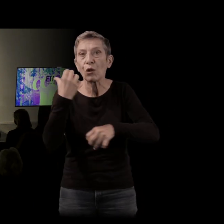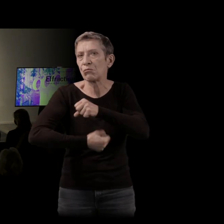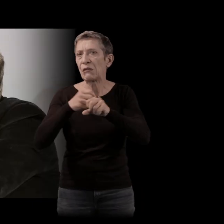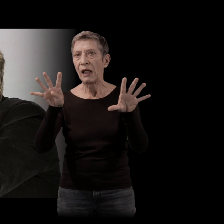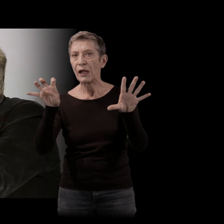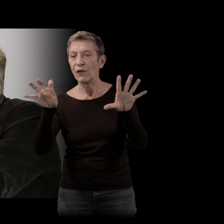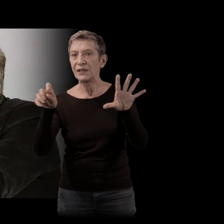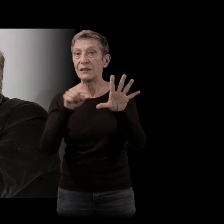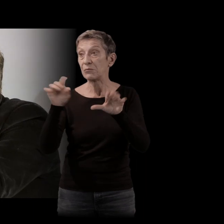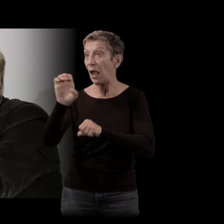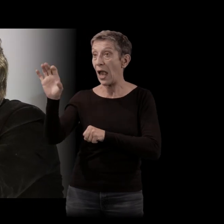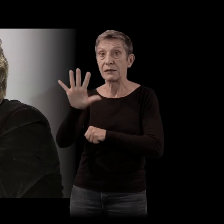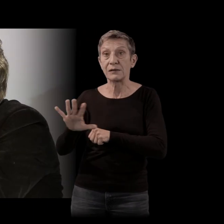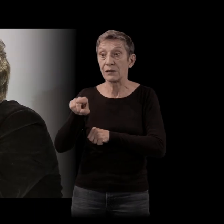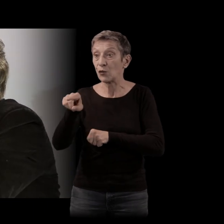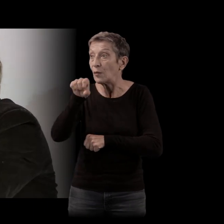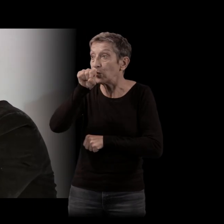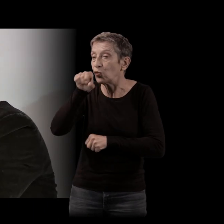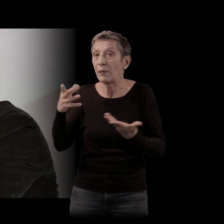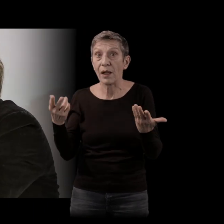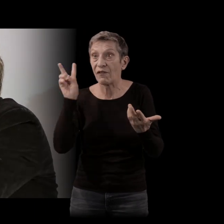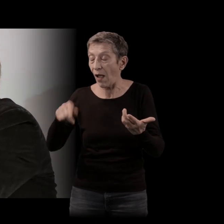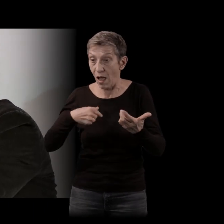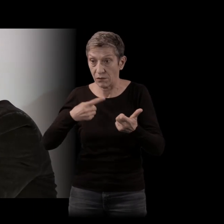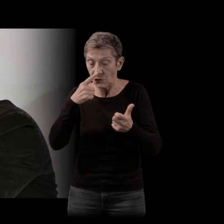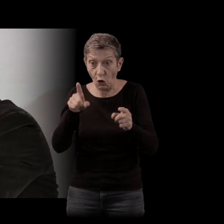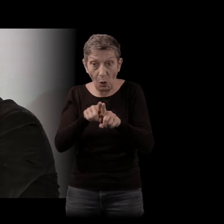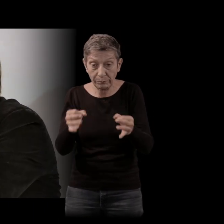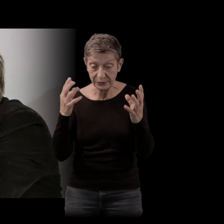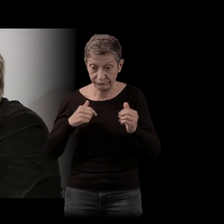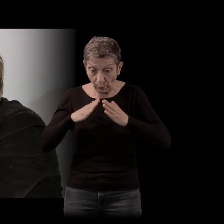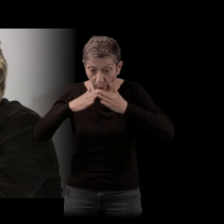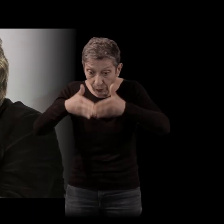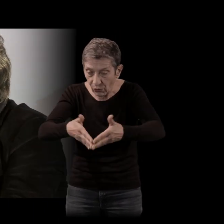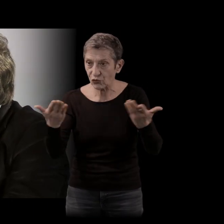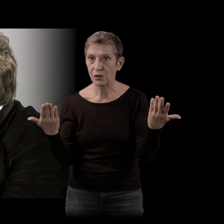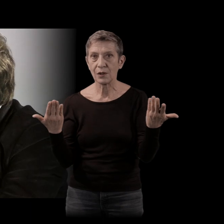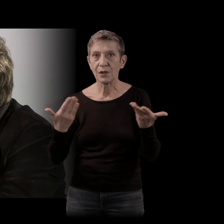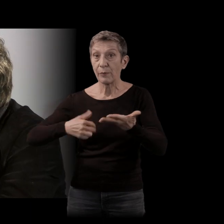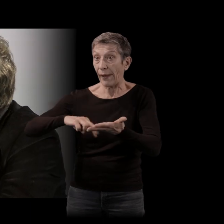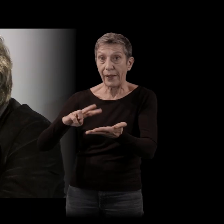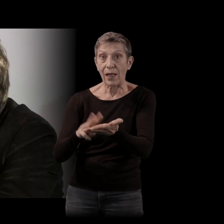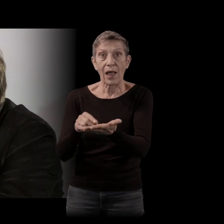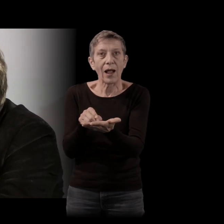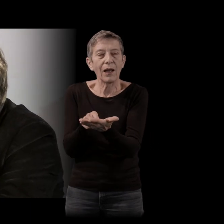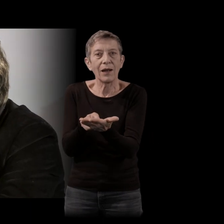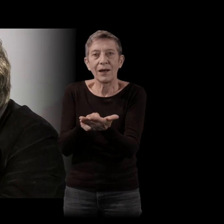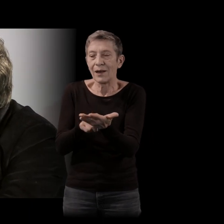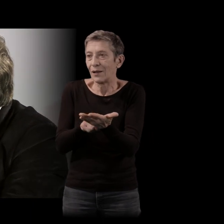tests qui vous échèrent, on était dedans. C'est pour ça qu'on y croit. Vous voyez à quel point le réel,'est aussi une affaire de construction littéraire et